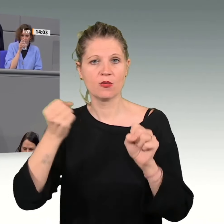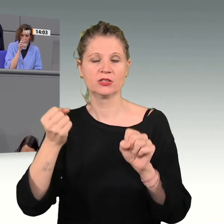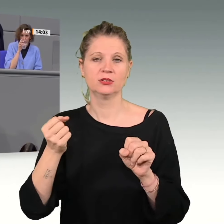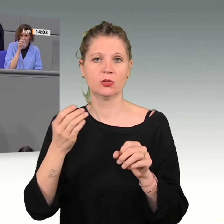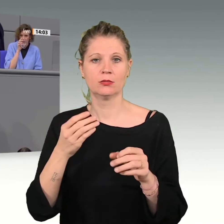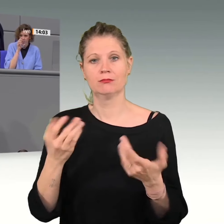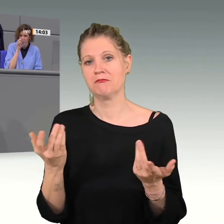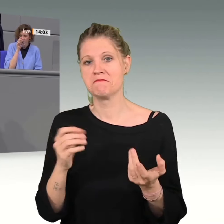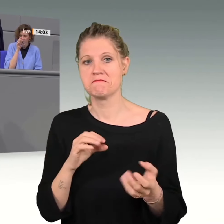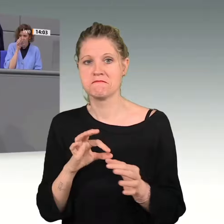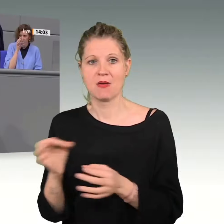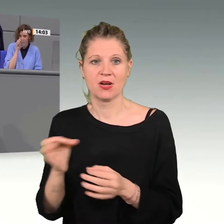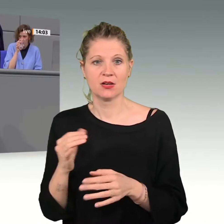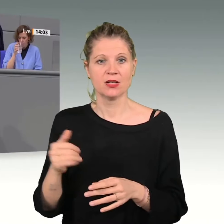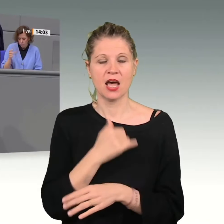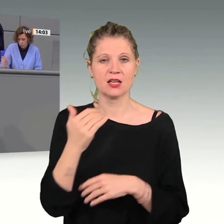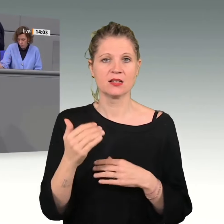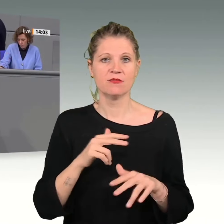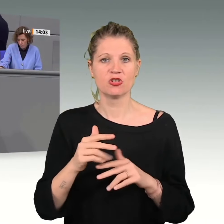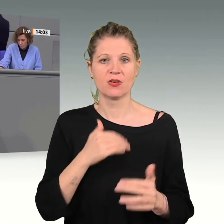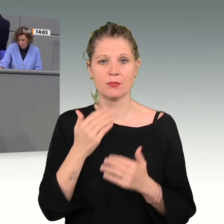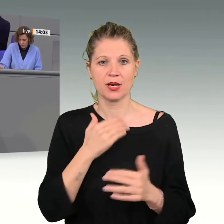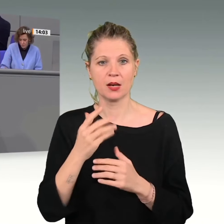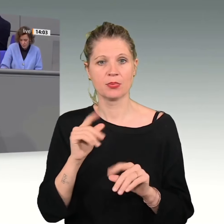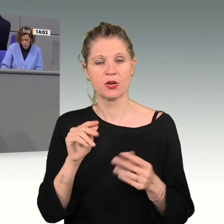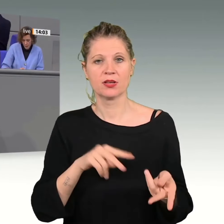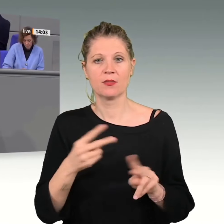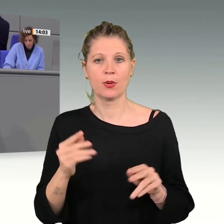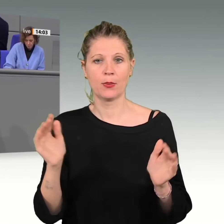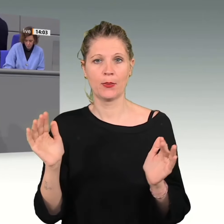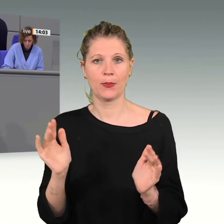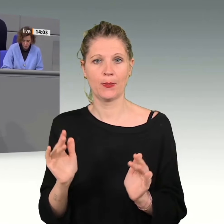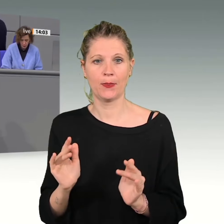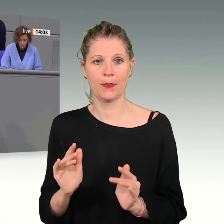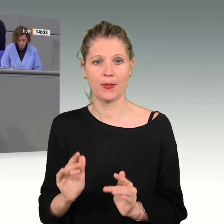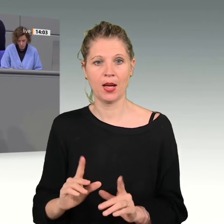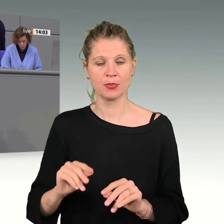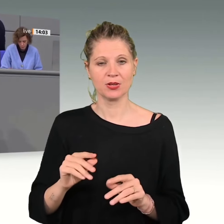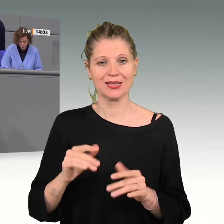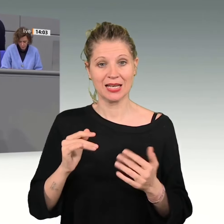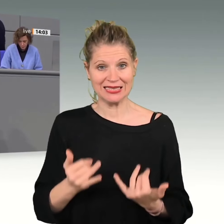rückläufig. Nach zwei Jahren Transformation wird mehr denn je deutlich, wir brauchen eine Wirtschaftswende.